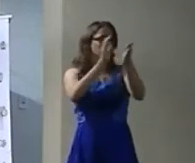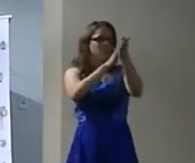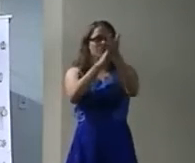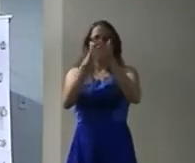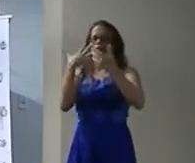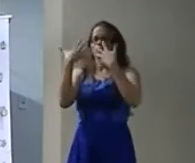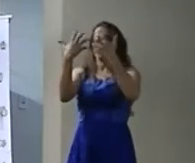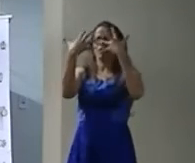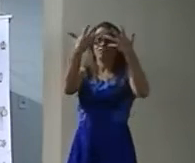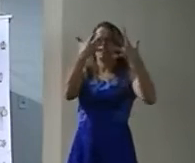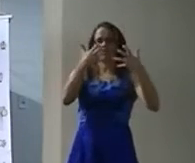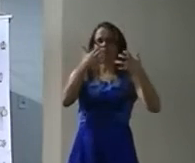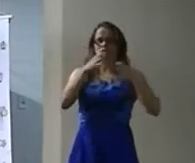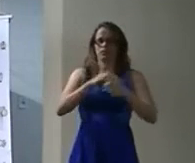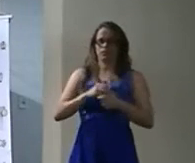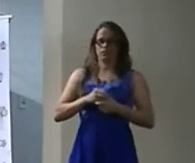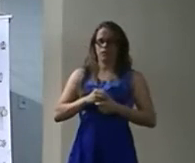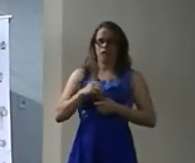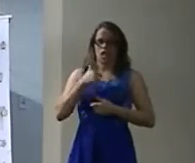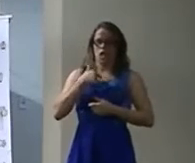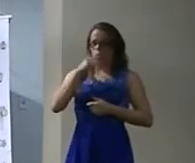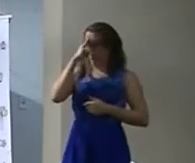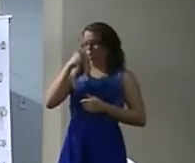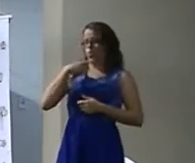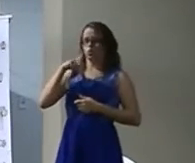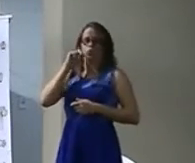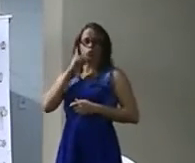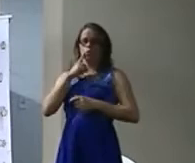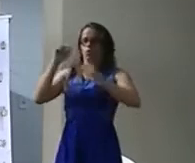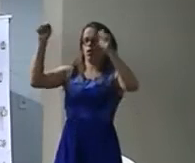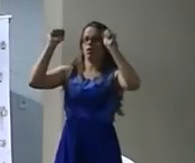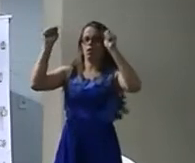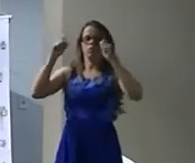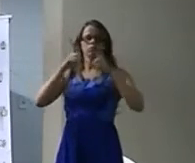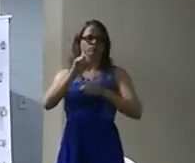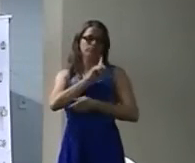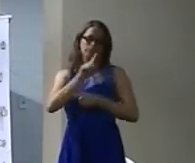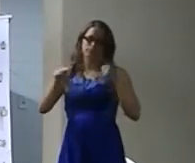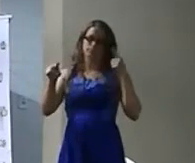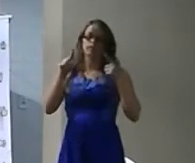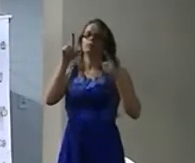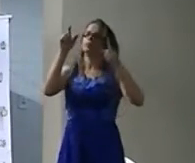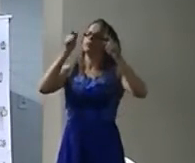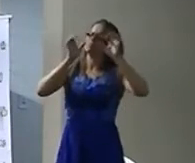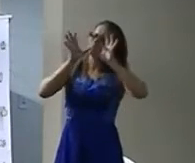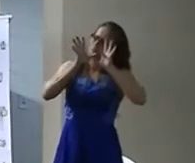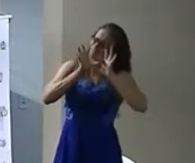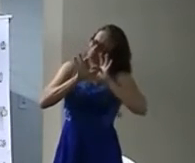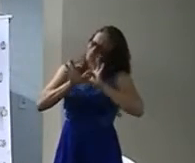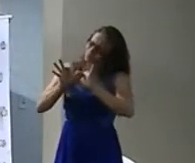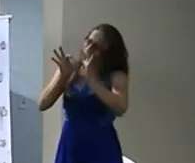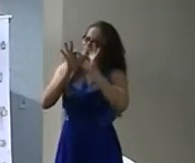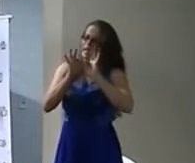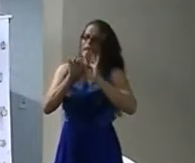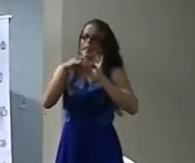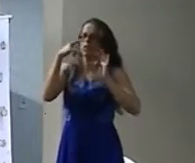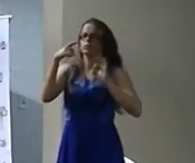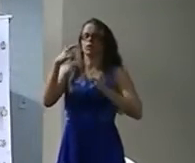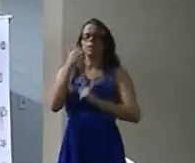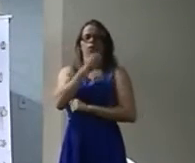surda Não, isso é um crime também De perversidade Então para ter pertencimento Sentimento e vínculo Não é dessa forma Que a gente vai ter E